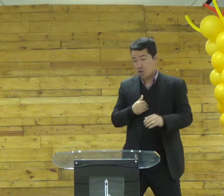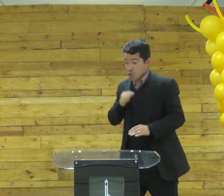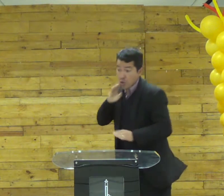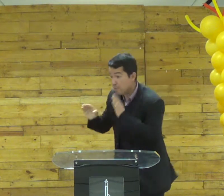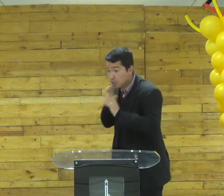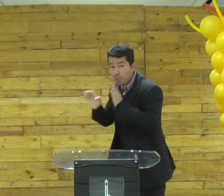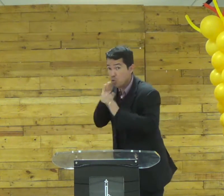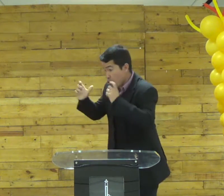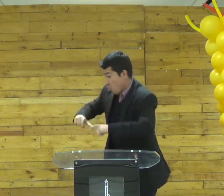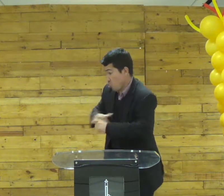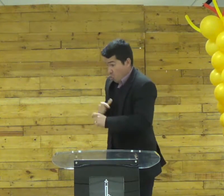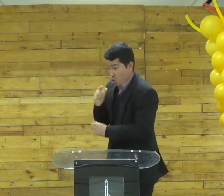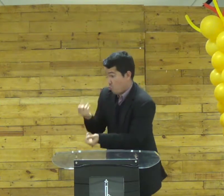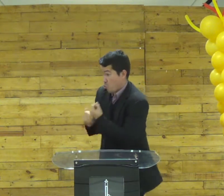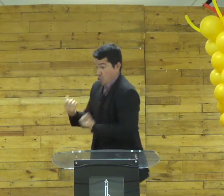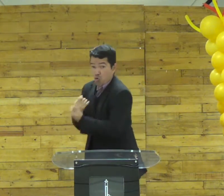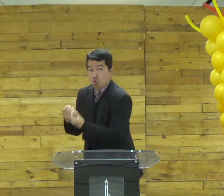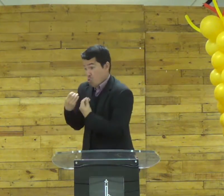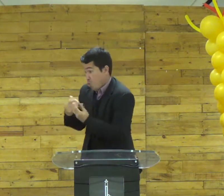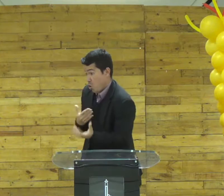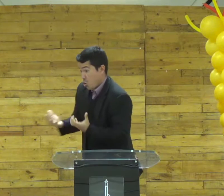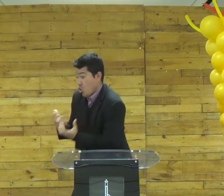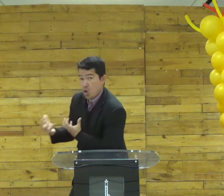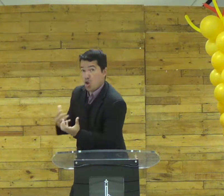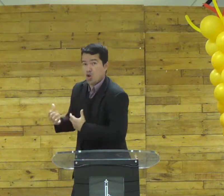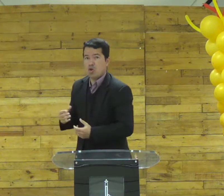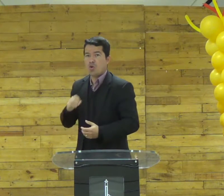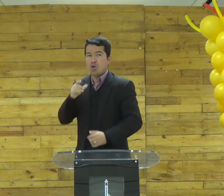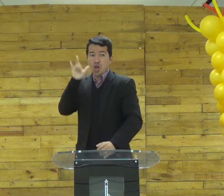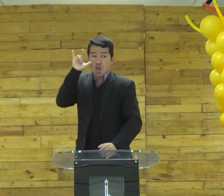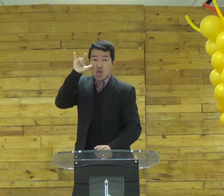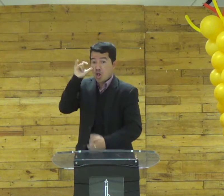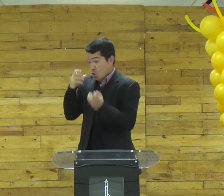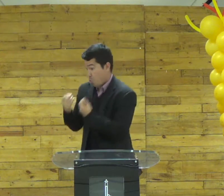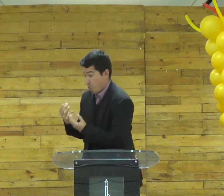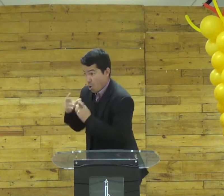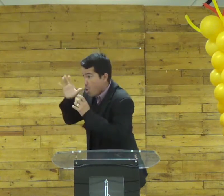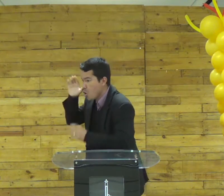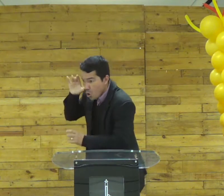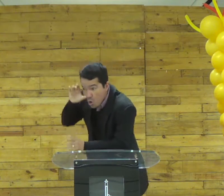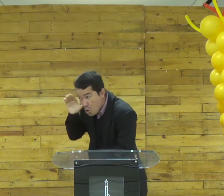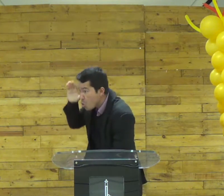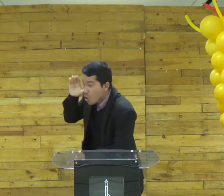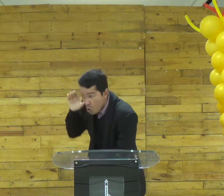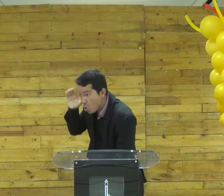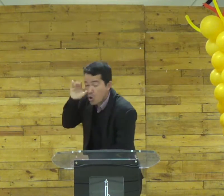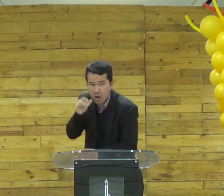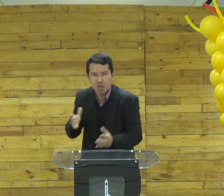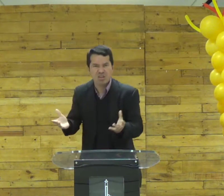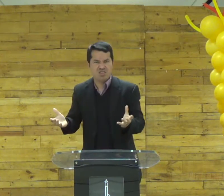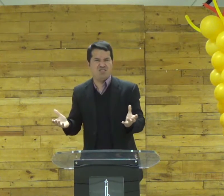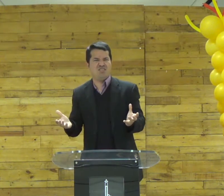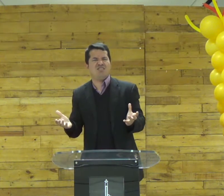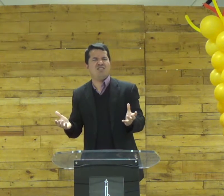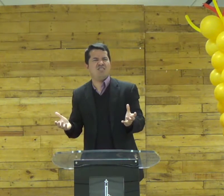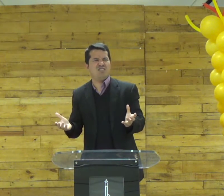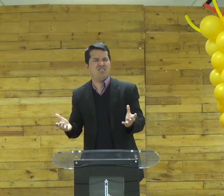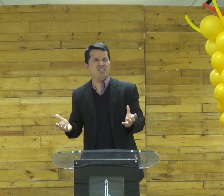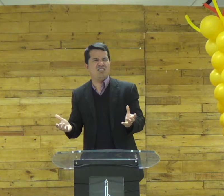ou às vezes você tá ali no facebook vamos ver o que tem de novo o que aquela pessoa fez e instagram instagram é melhor aí sabe fuçando a vida dos